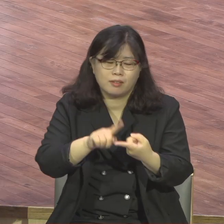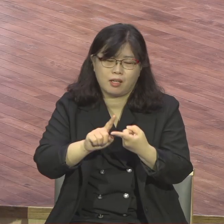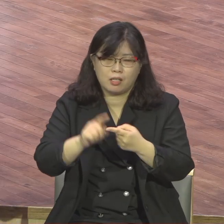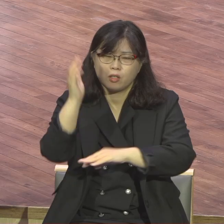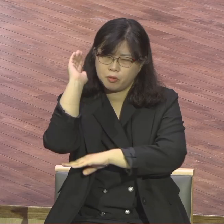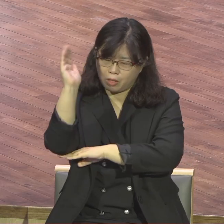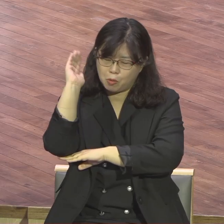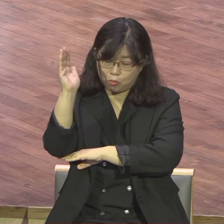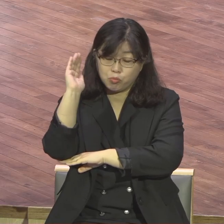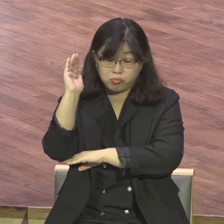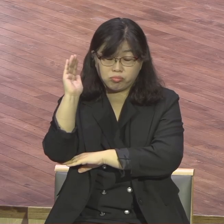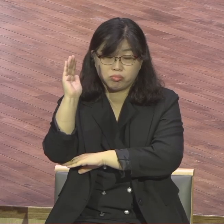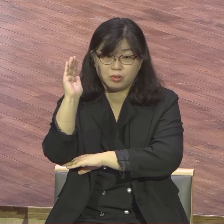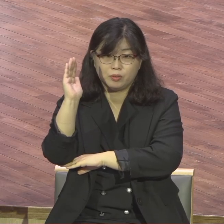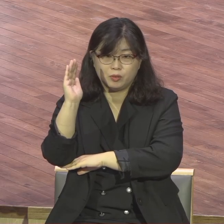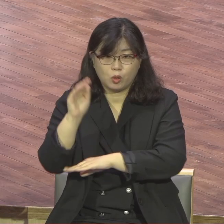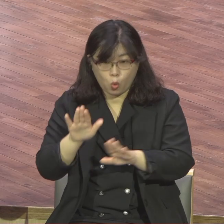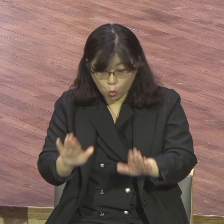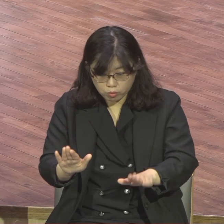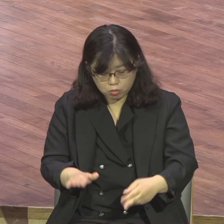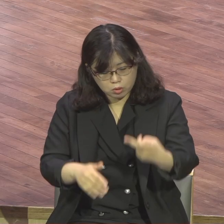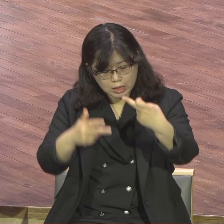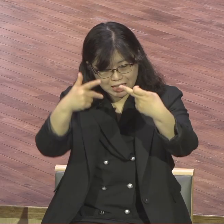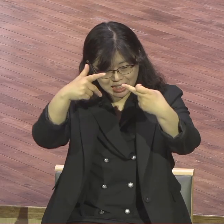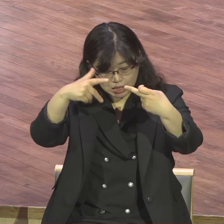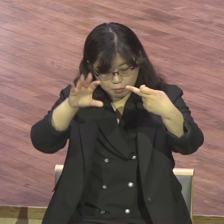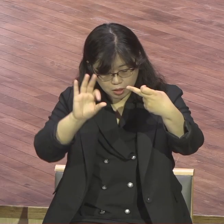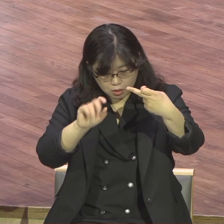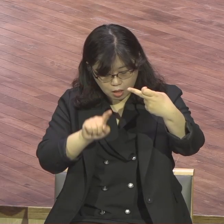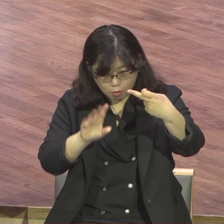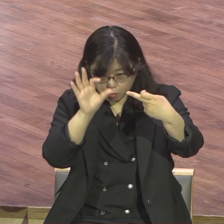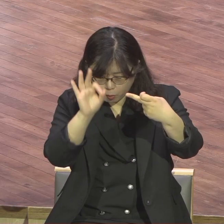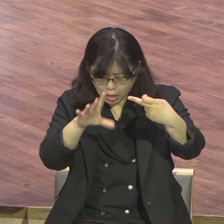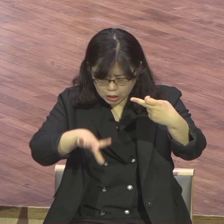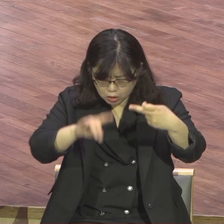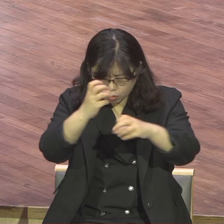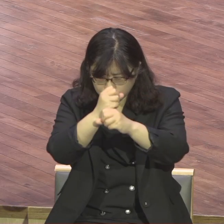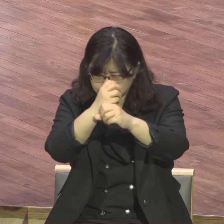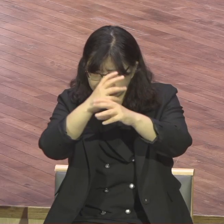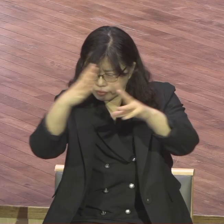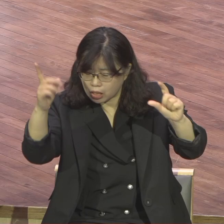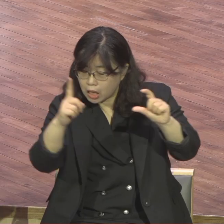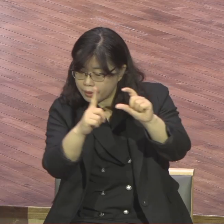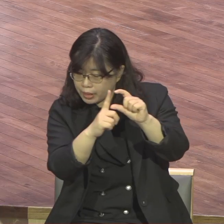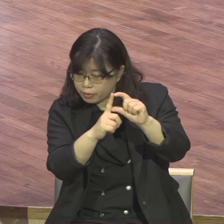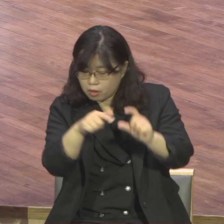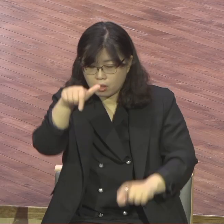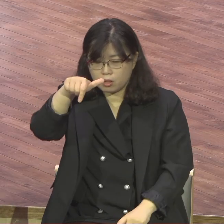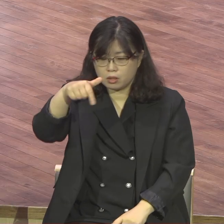그럼으로 라고 하는 접속사로 그렇게 시작을 하고 있죠 그래서 로마서는